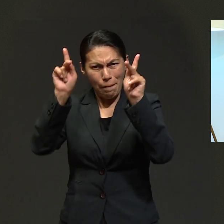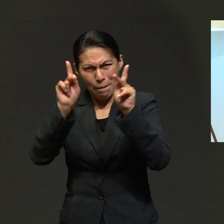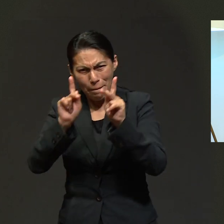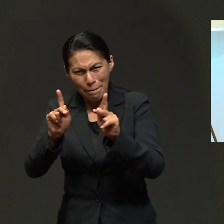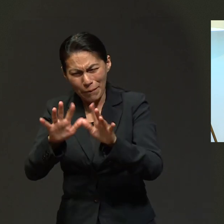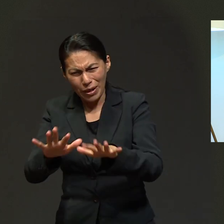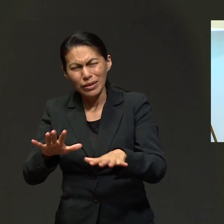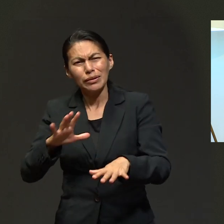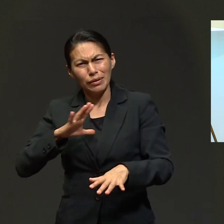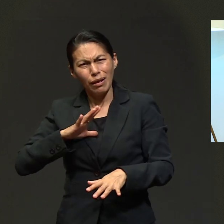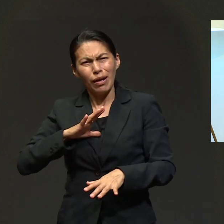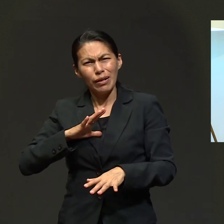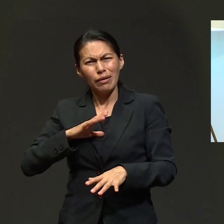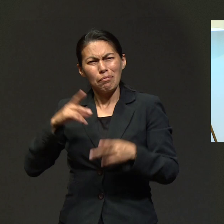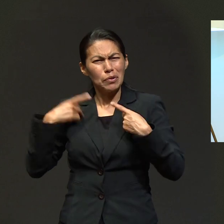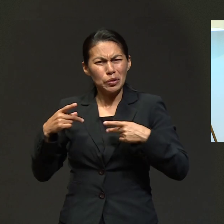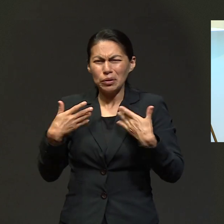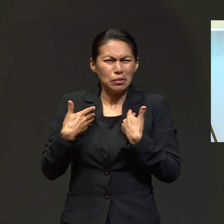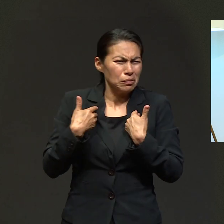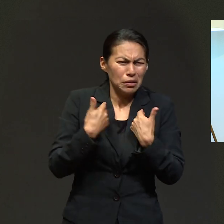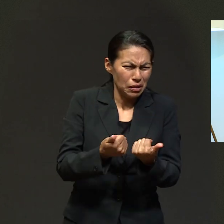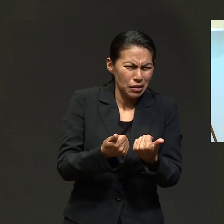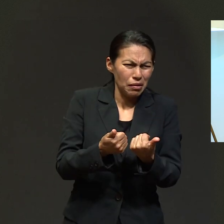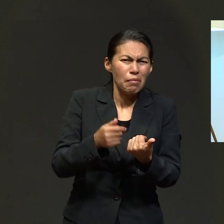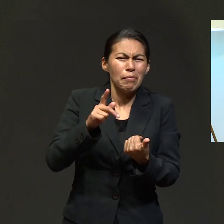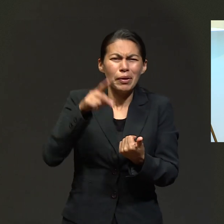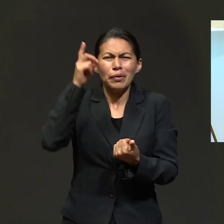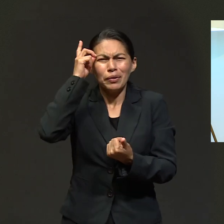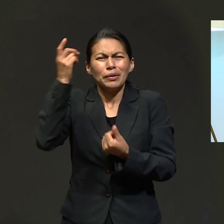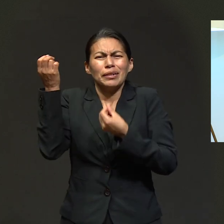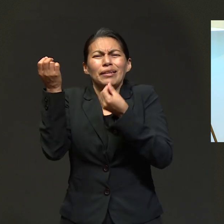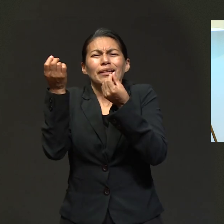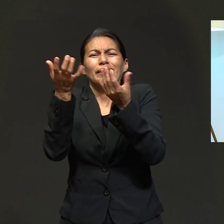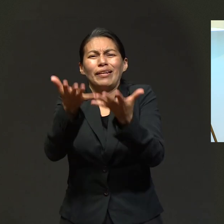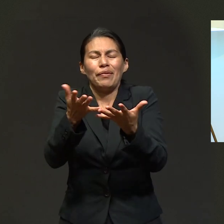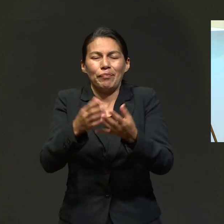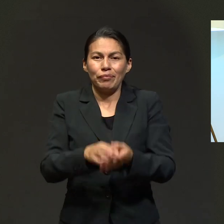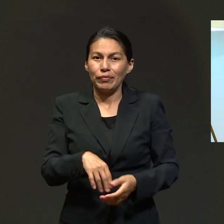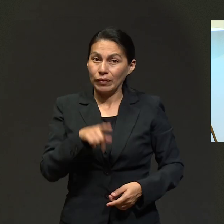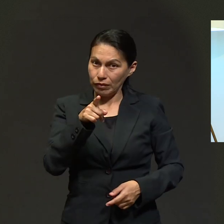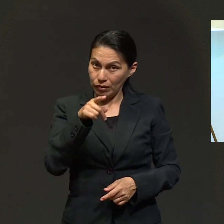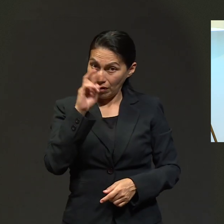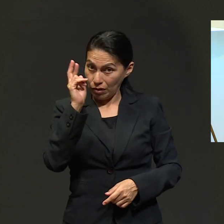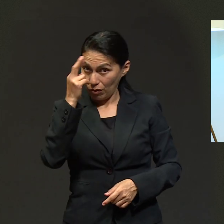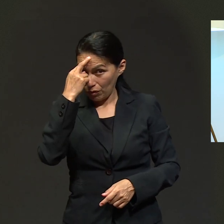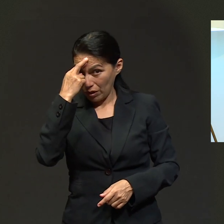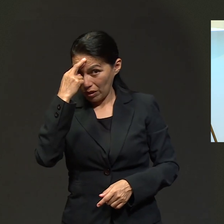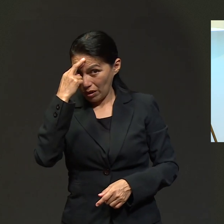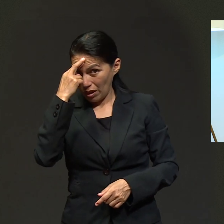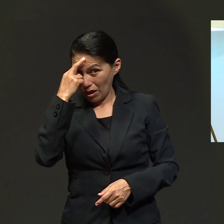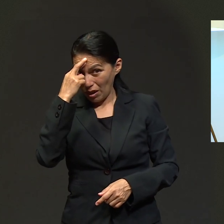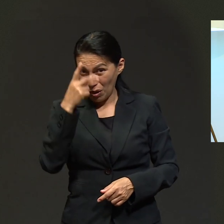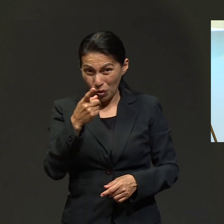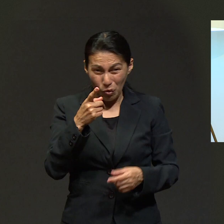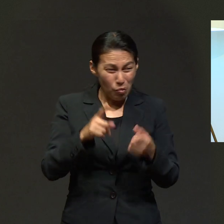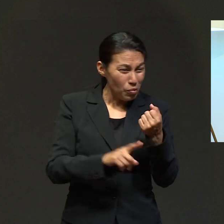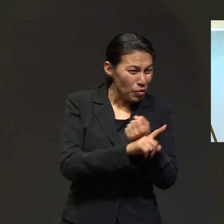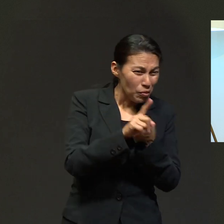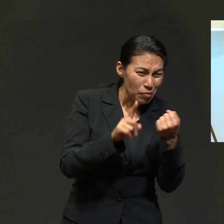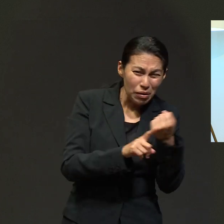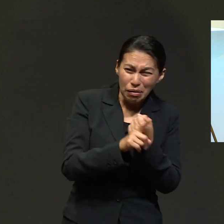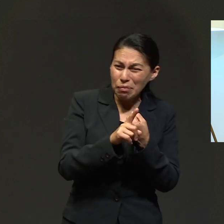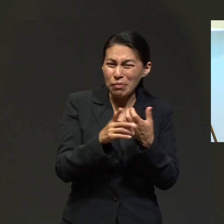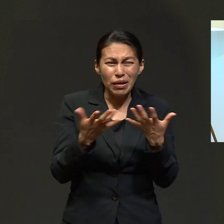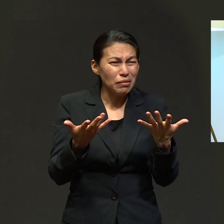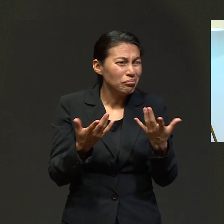entendimiento. Recuerda esto, cualquiera que sea tu situación, puedes clamar a Él y Él